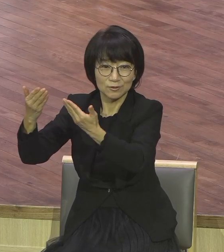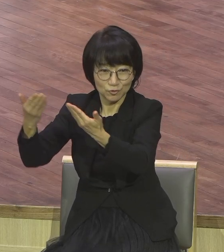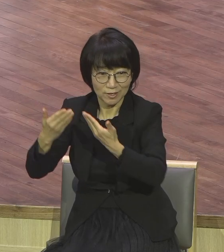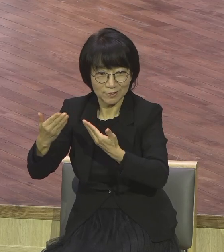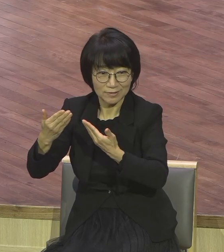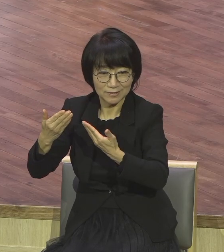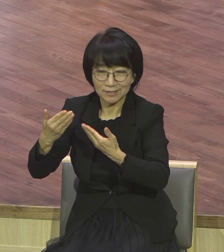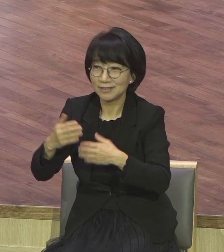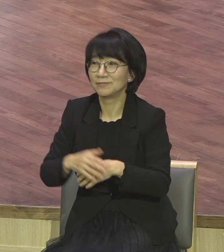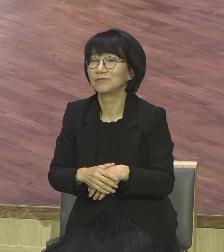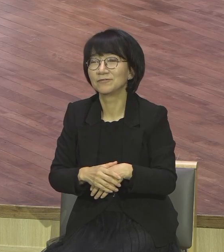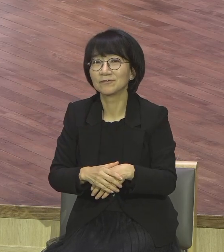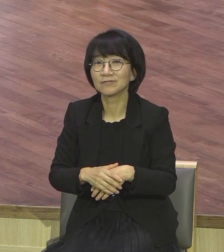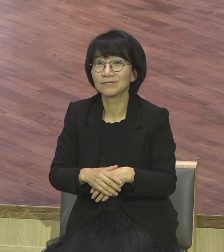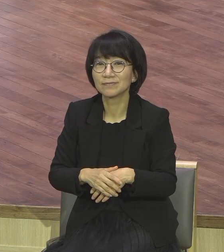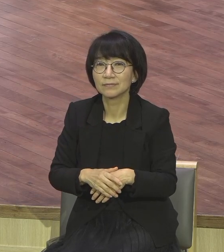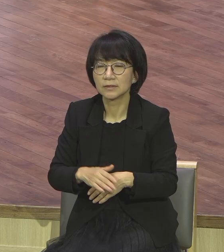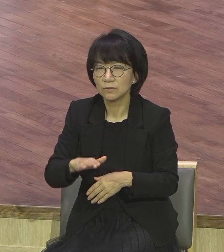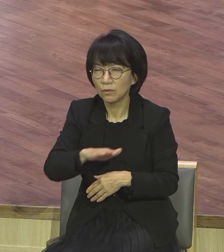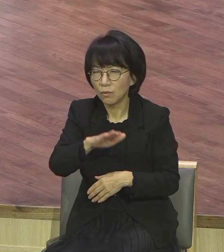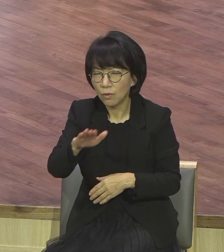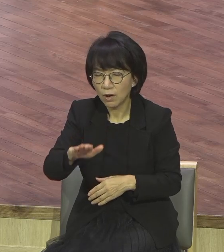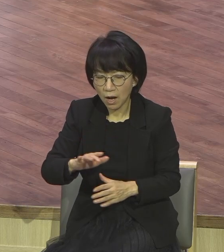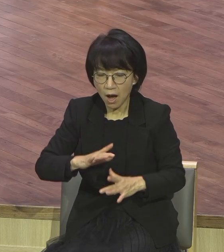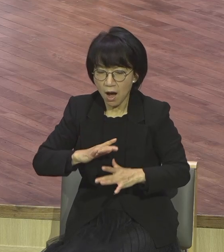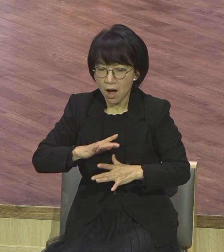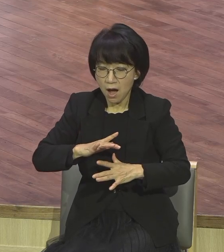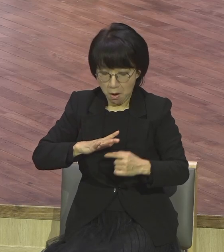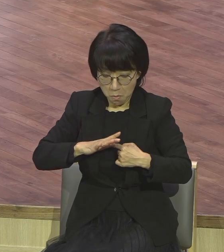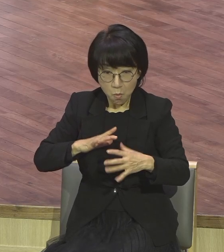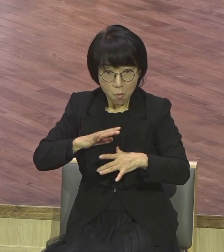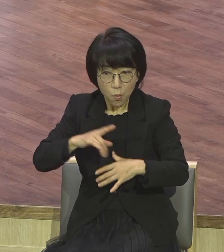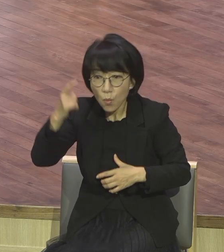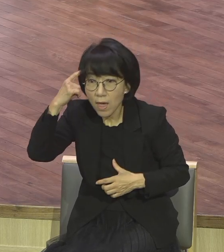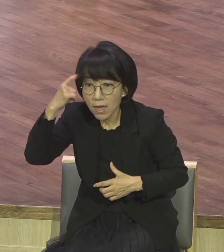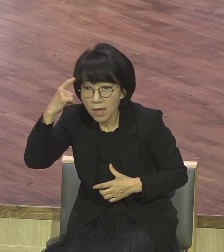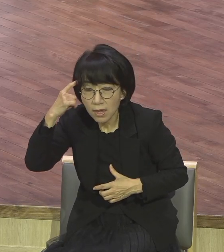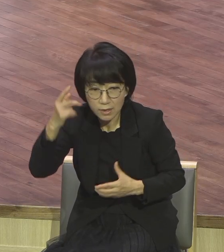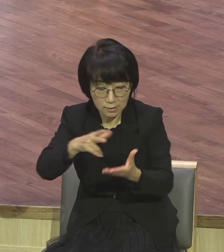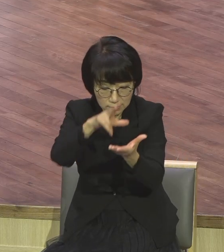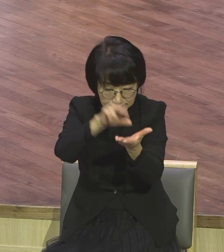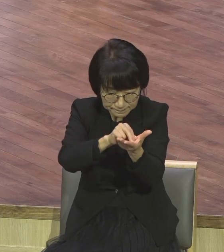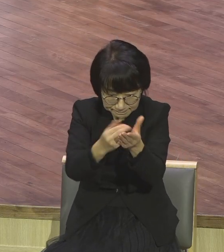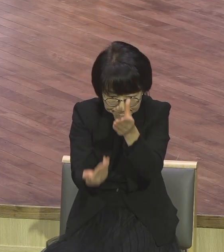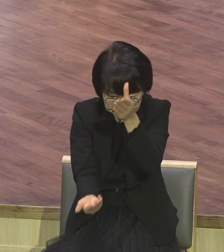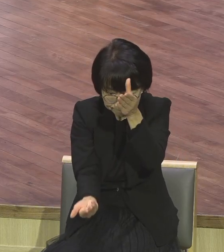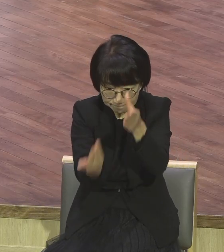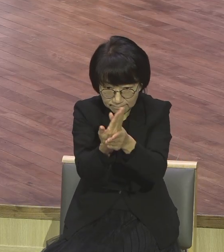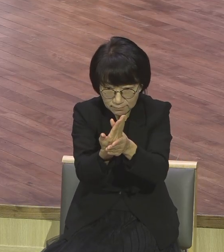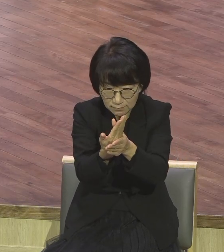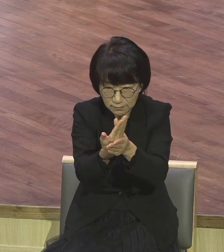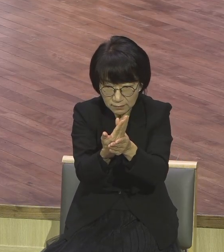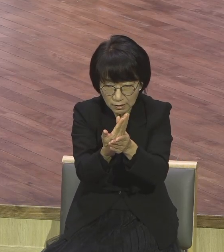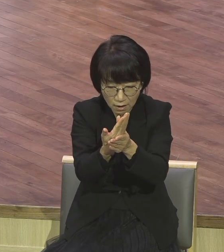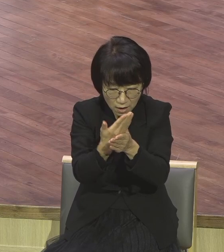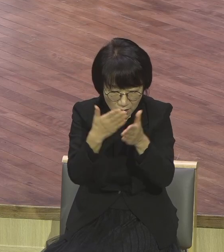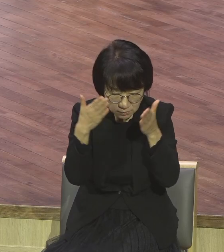성도 여러분 우리가 두려워하는 이유가 뭐냐 문제사건 앞에 침몰되기 때문에 완전히 무너져버려